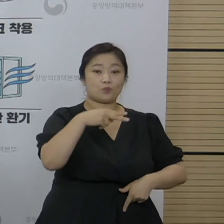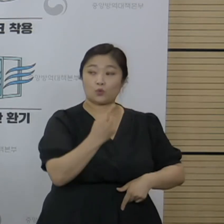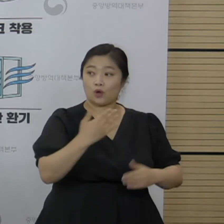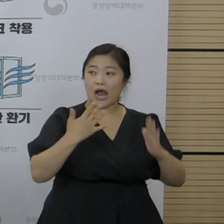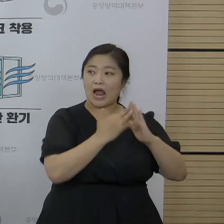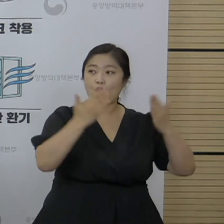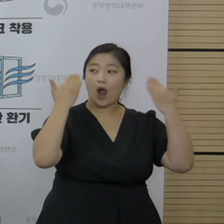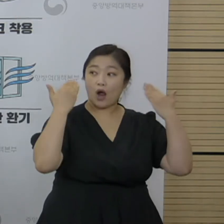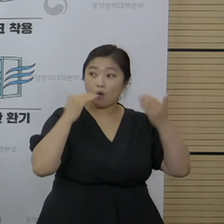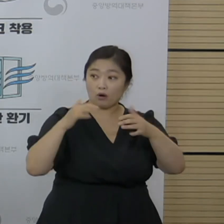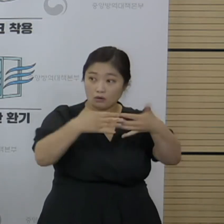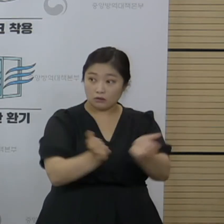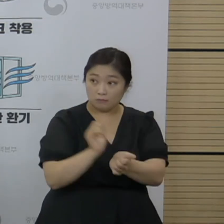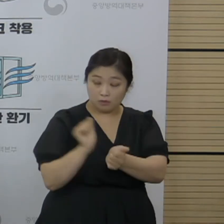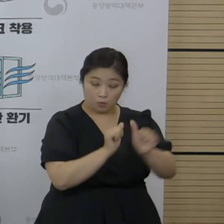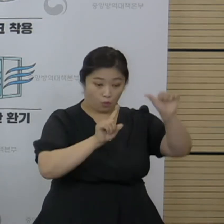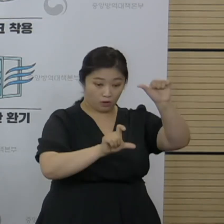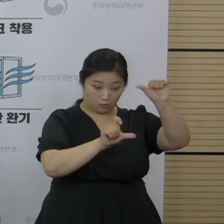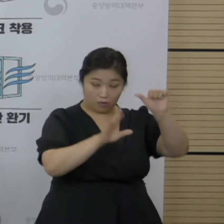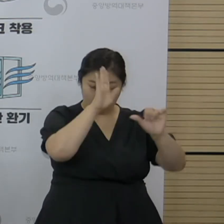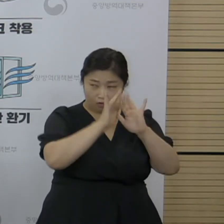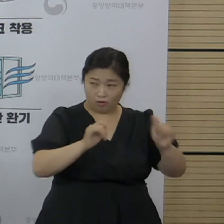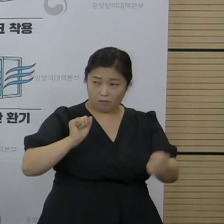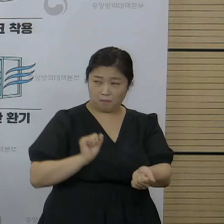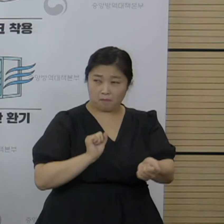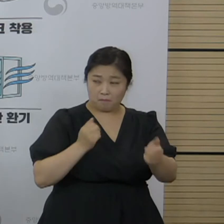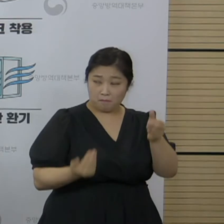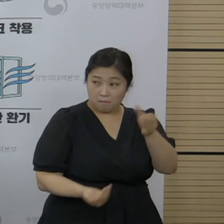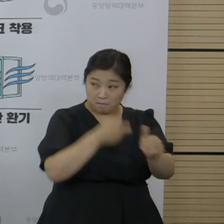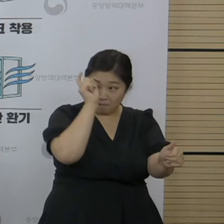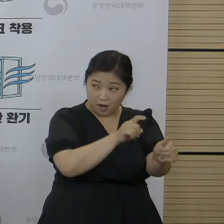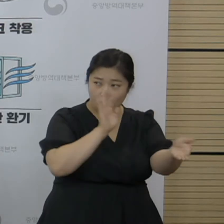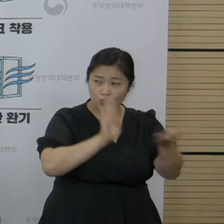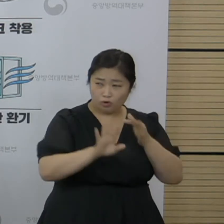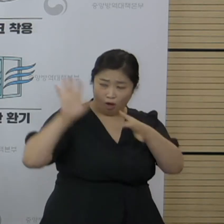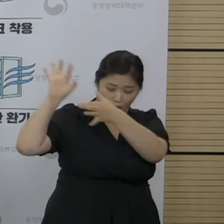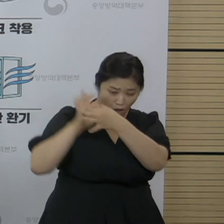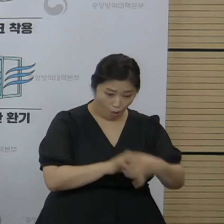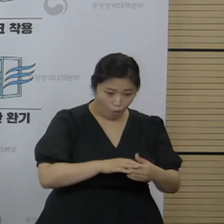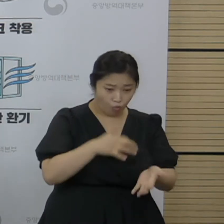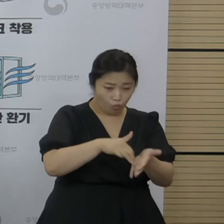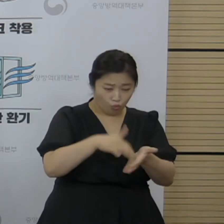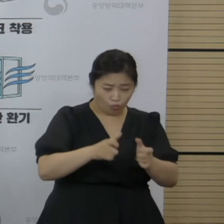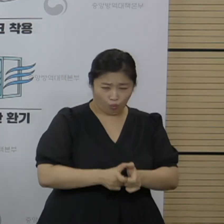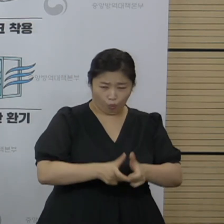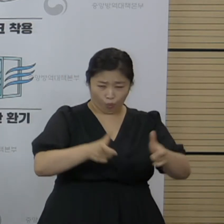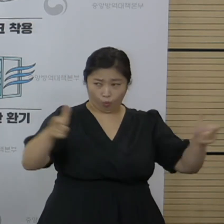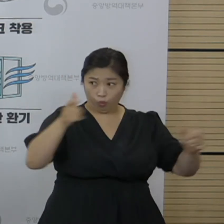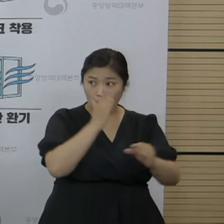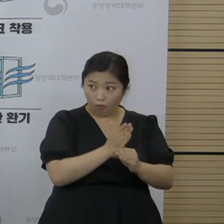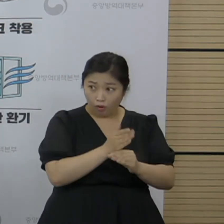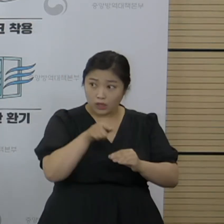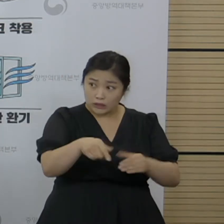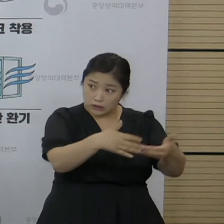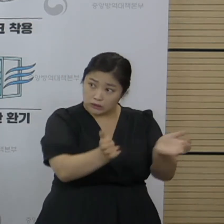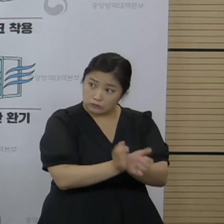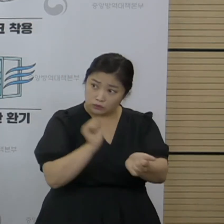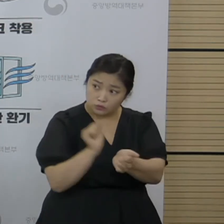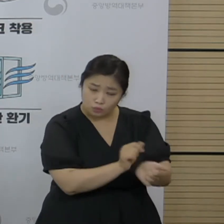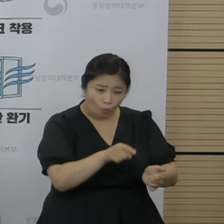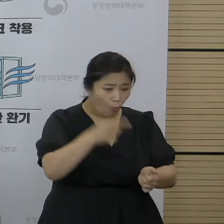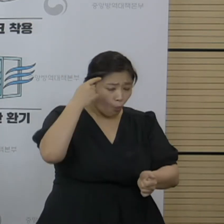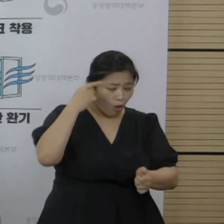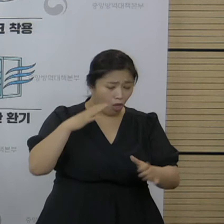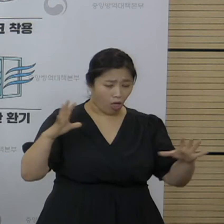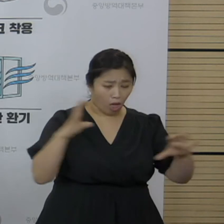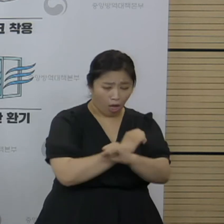15일에 환자 발생 시작해서 아직까지 이어지고 또 환자 수도 계속 늘어나고 있는데 이 집단 감염 유행이